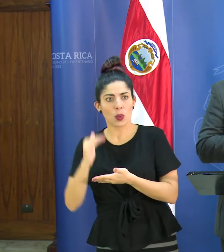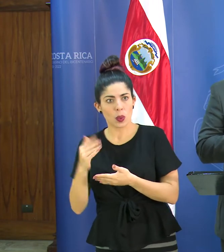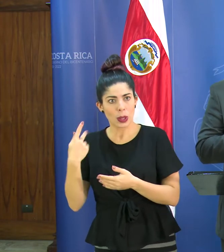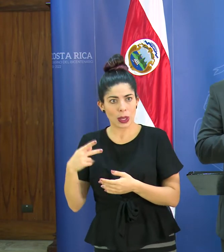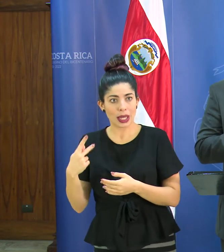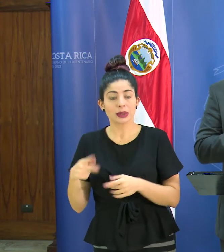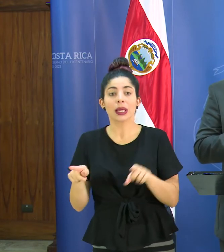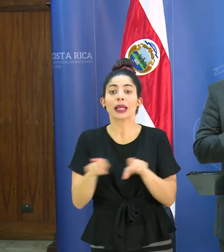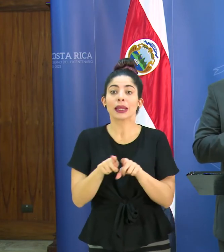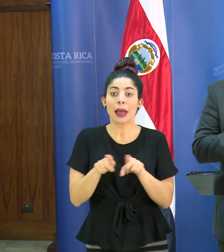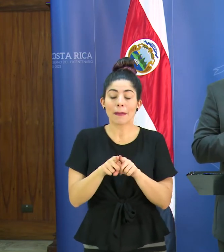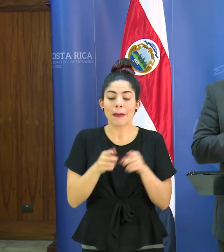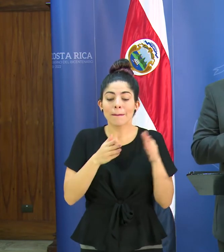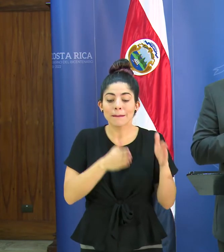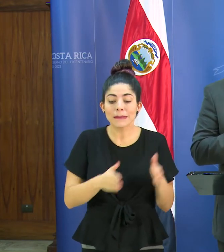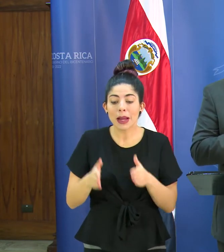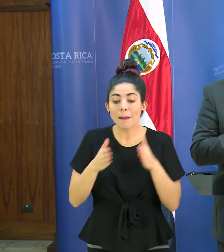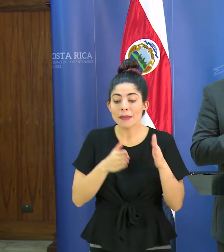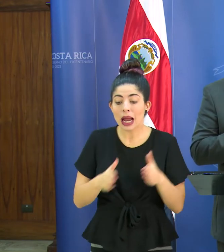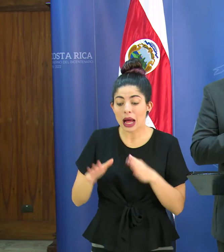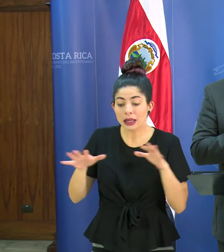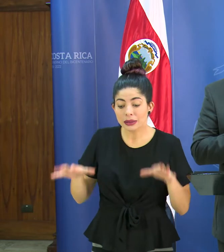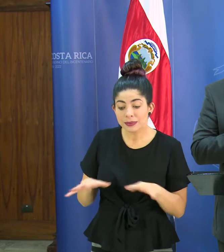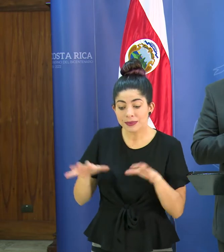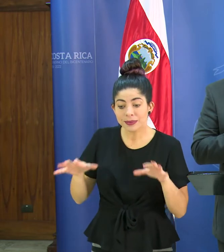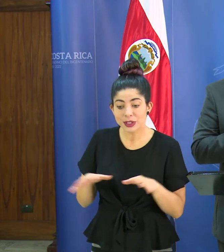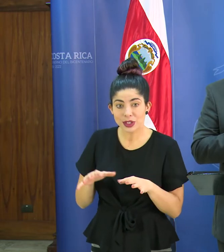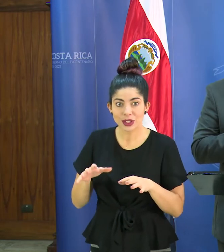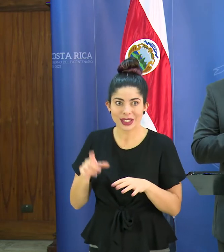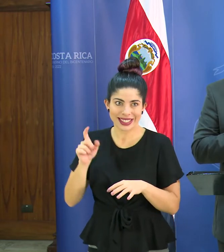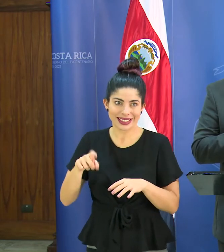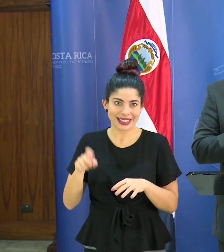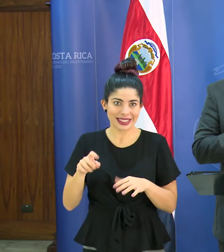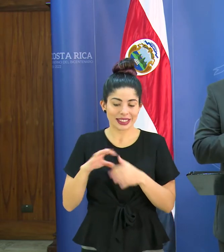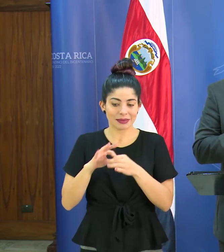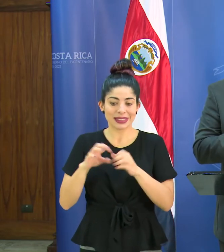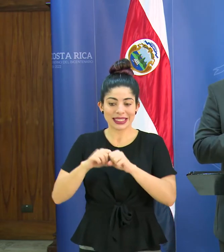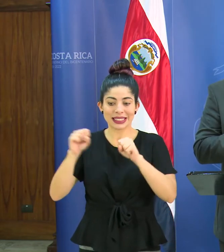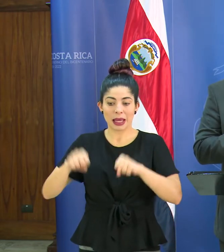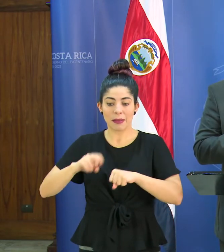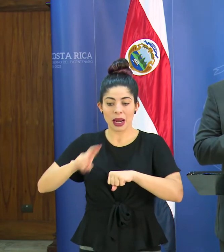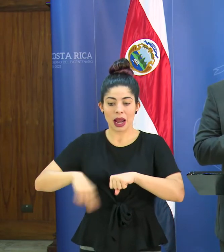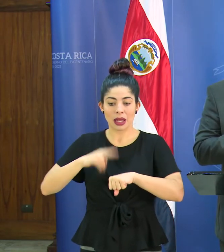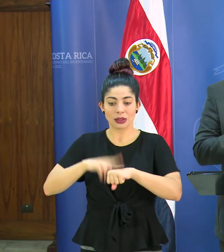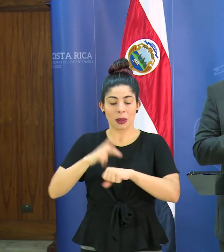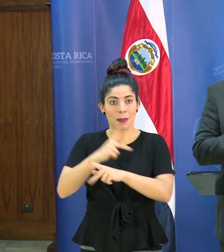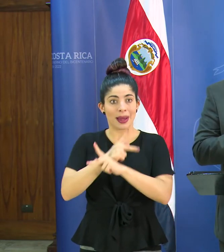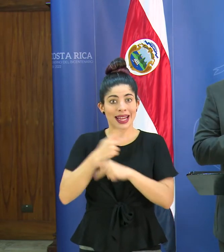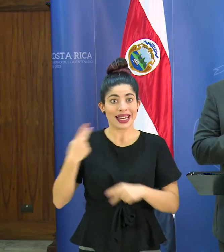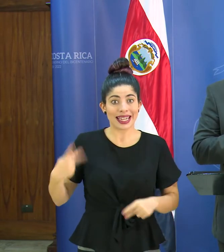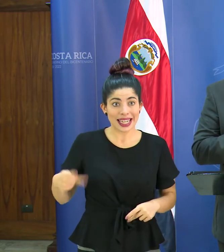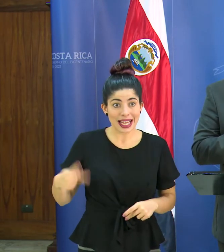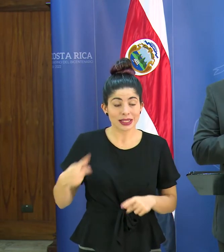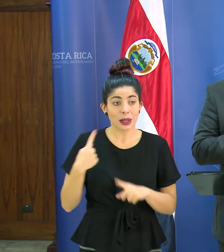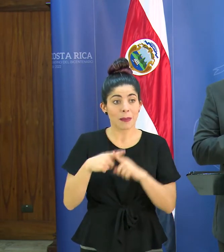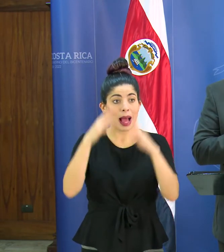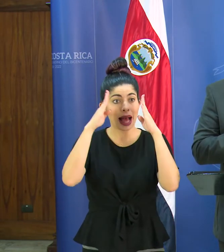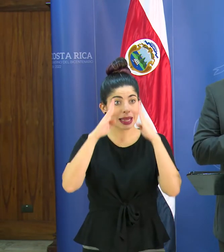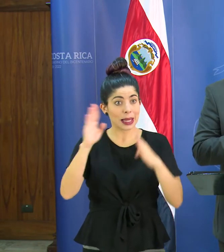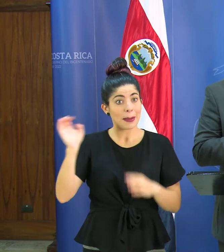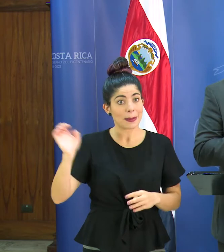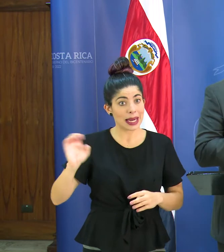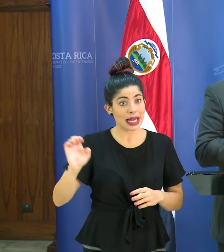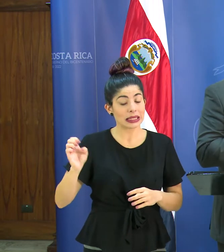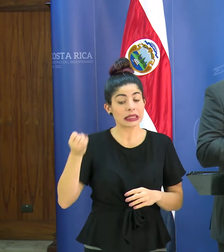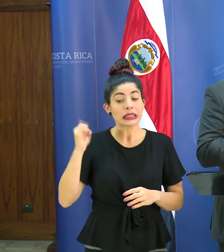también estamos preparando todas las acciones que corresponden en el marco del sistema nacional de prevención de riesgos y atención de emergencias